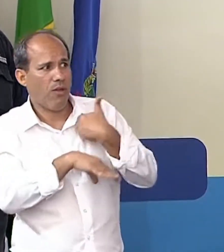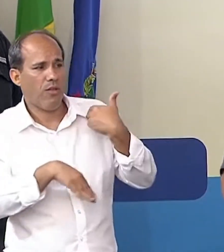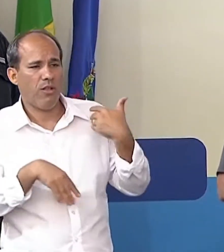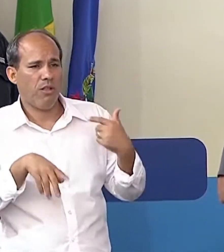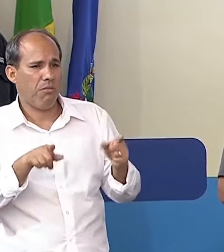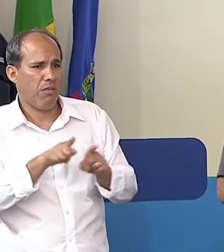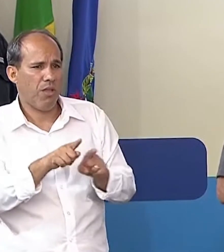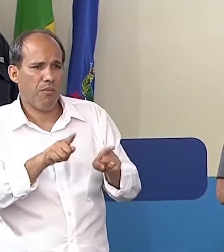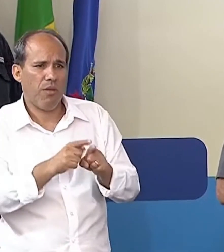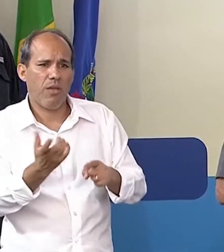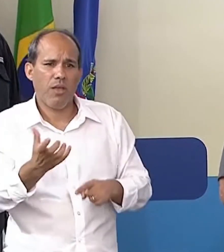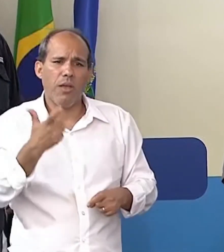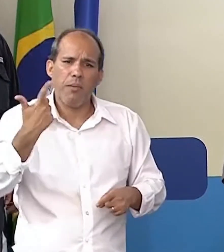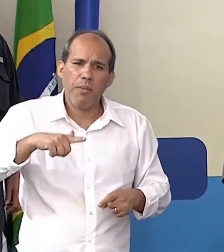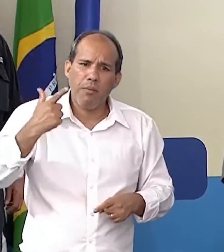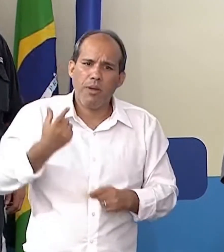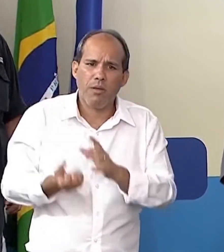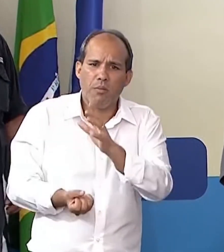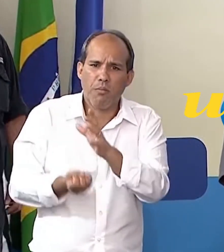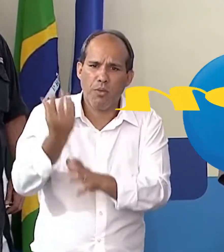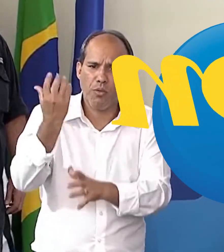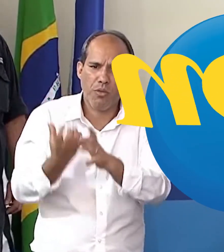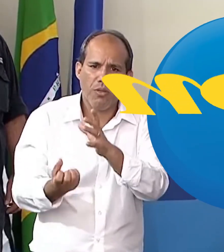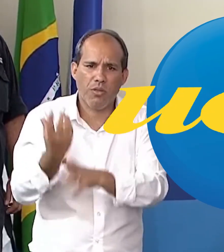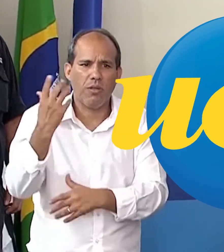quer cada vez mais produzir nela.